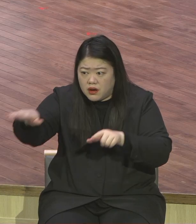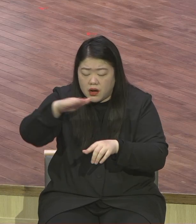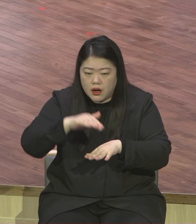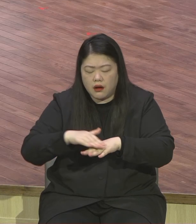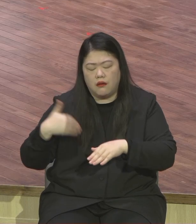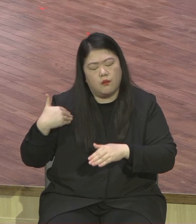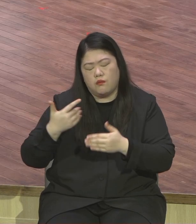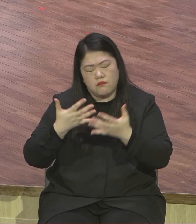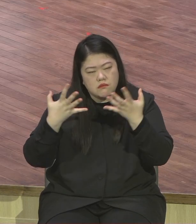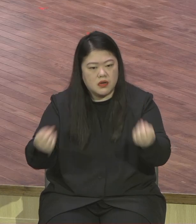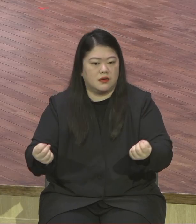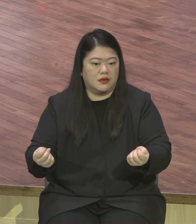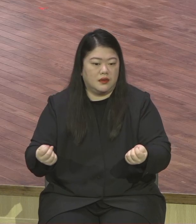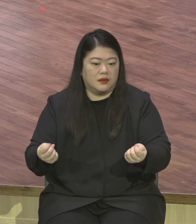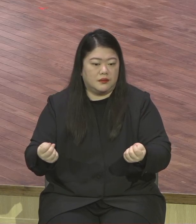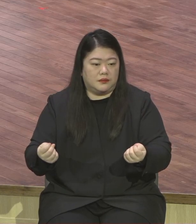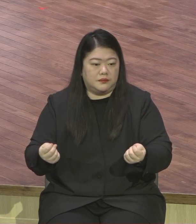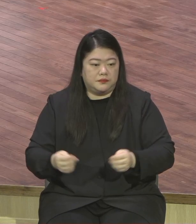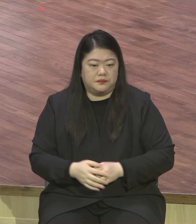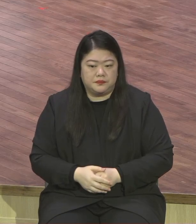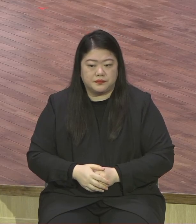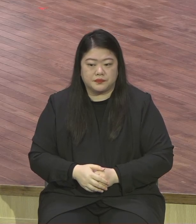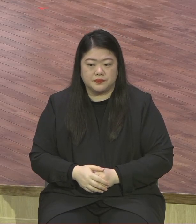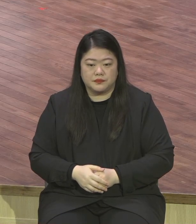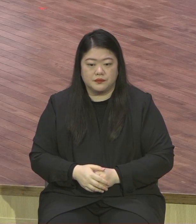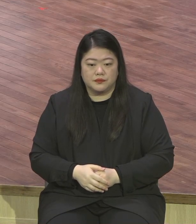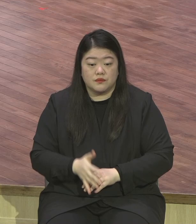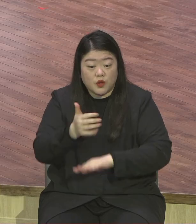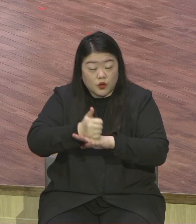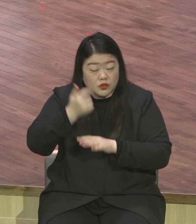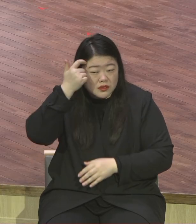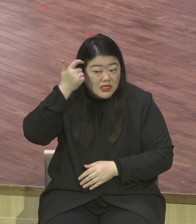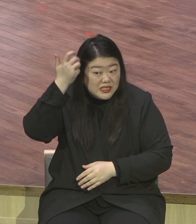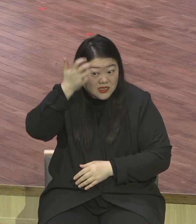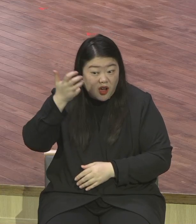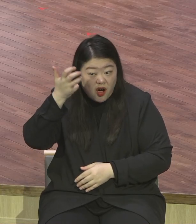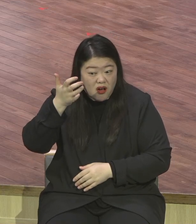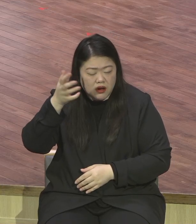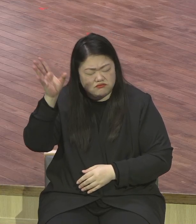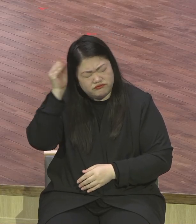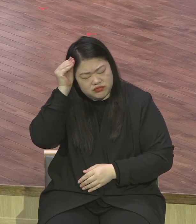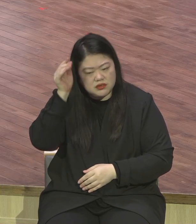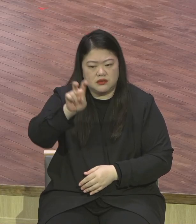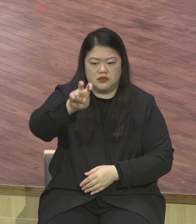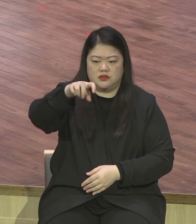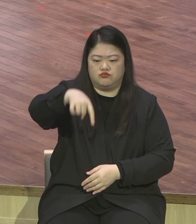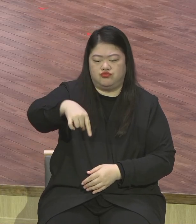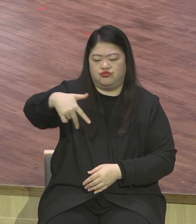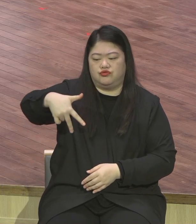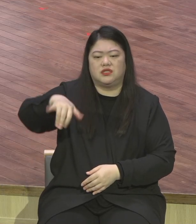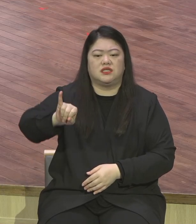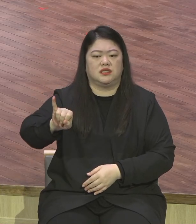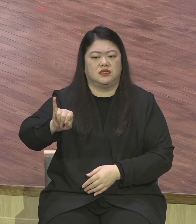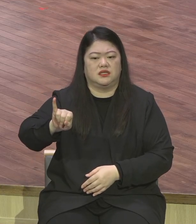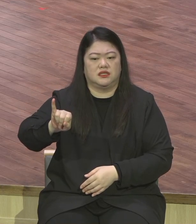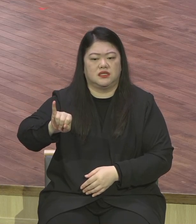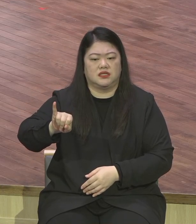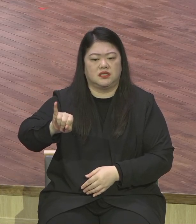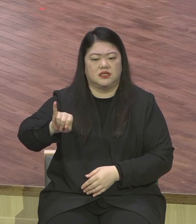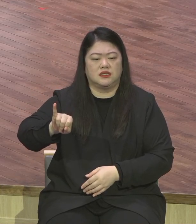이 세상은 영적 무지 현실입니다. 영적 무지 영적으로 전혀 모르는 영적